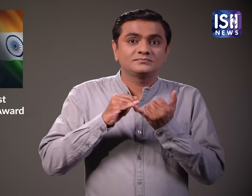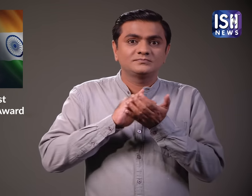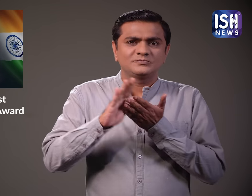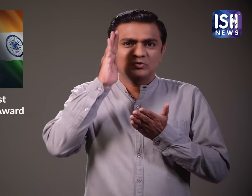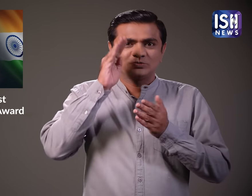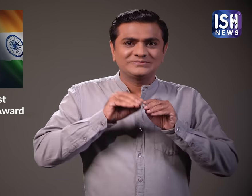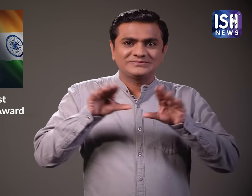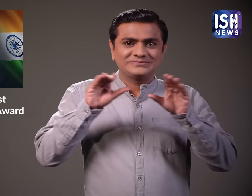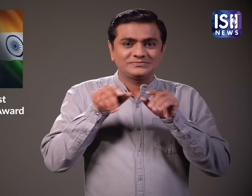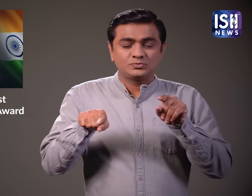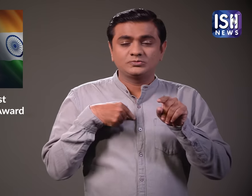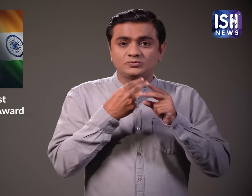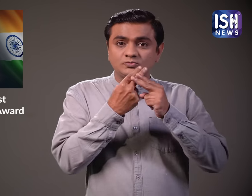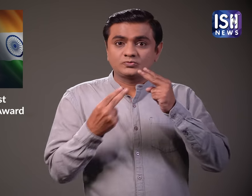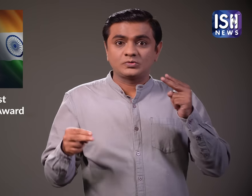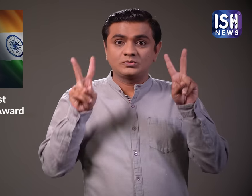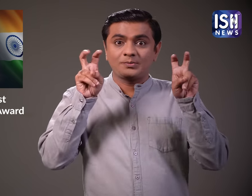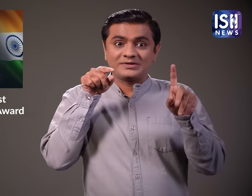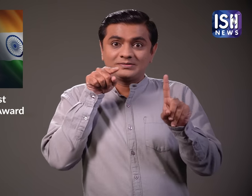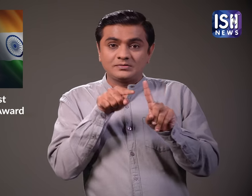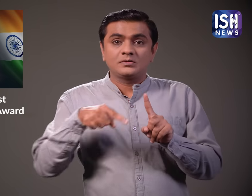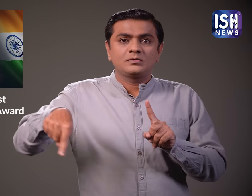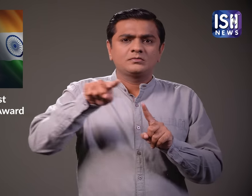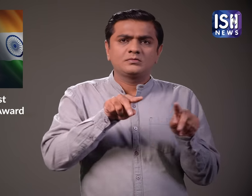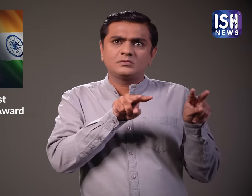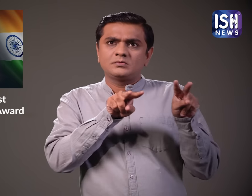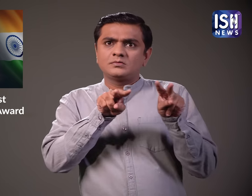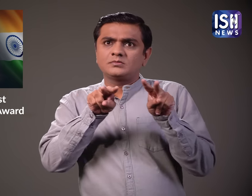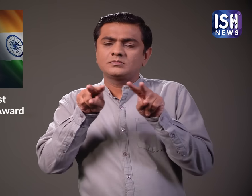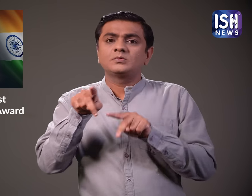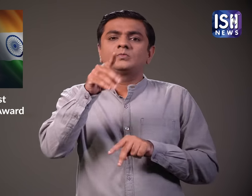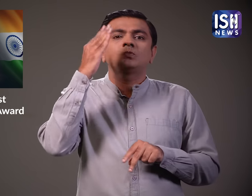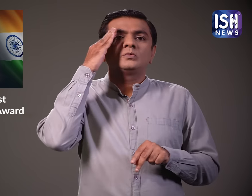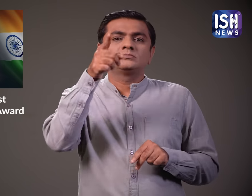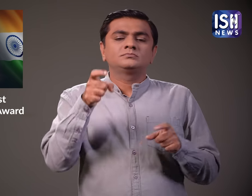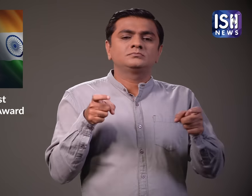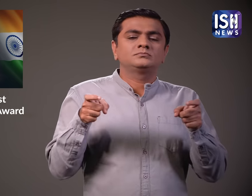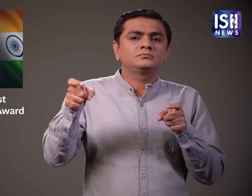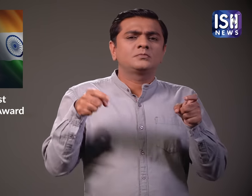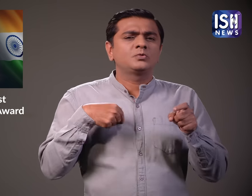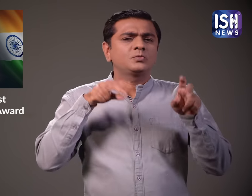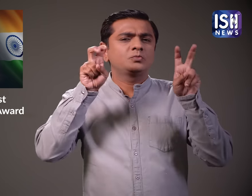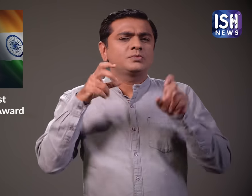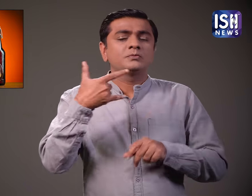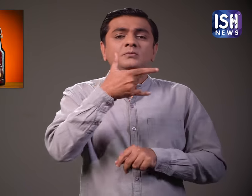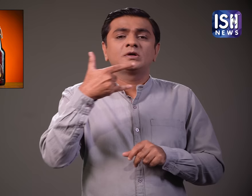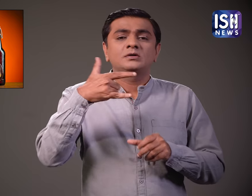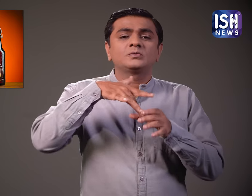आज का विशेख शराब विस्की के बारे में है वीडियो देखने के बाद आपको खुद जिम्मेदार रहना होगा